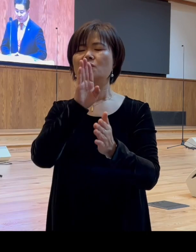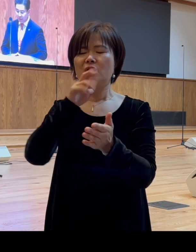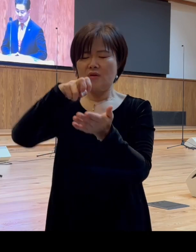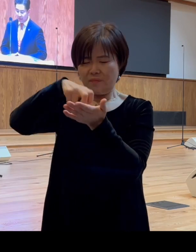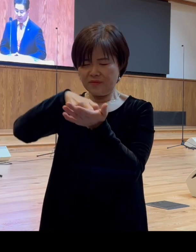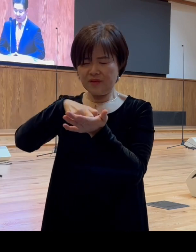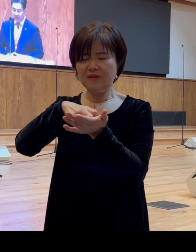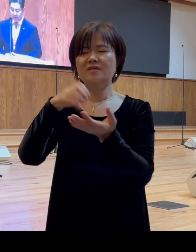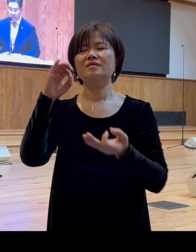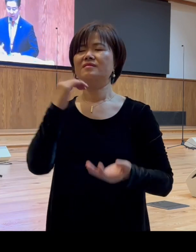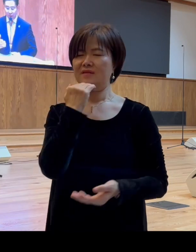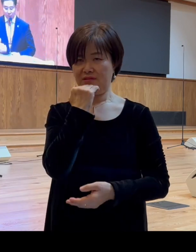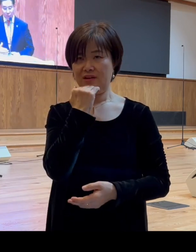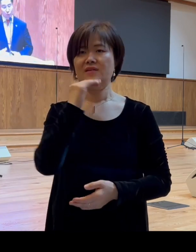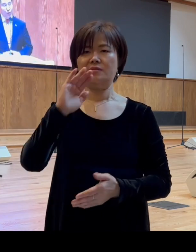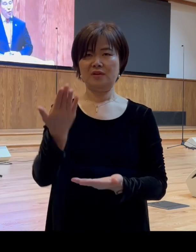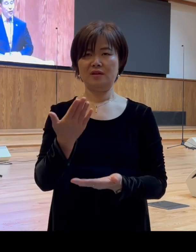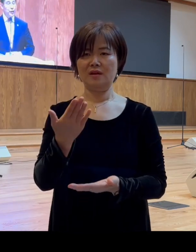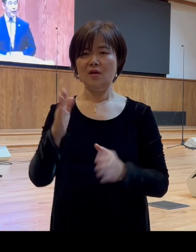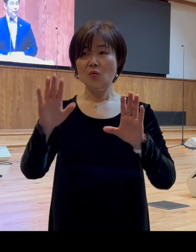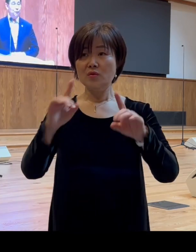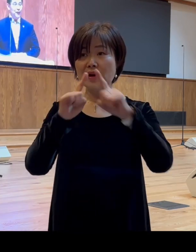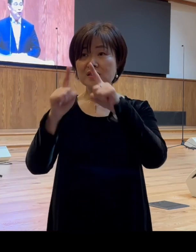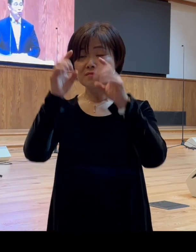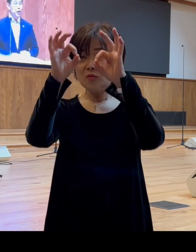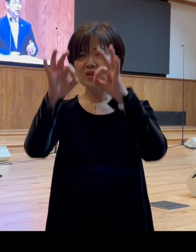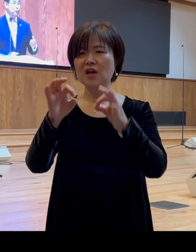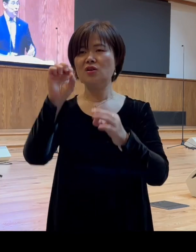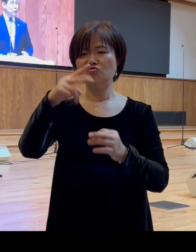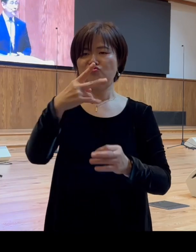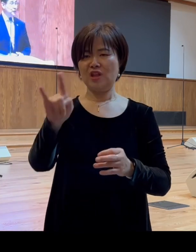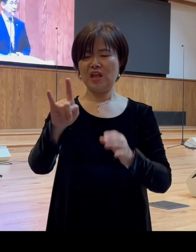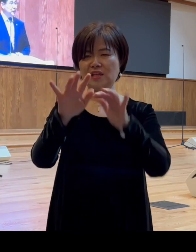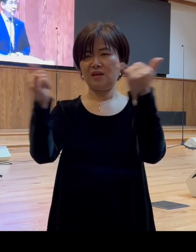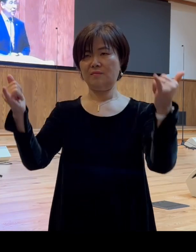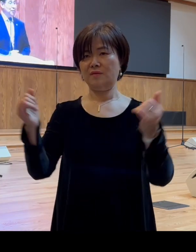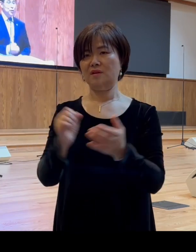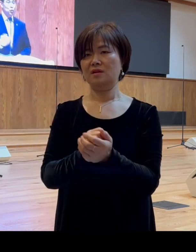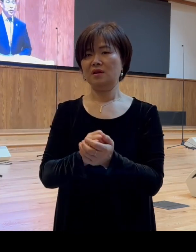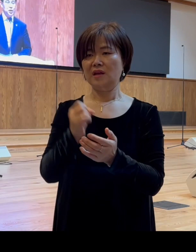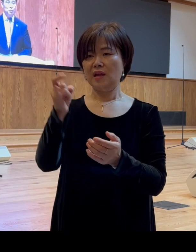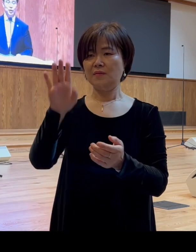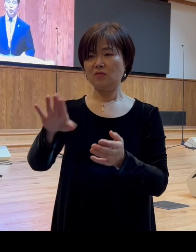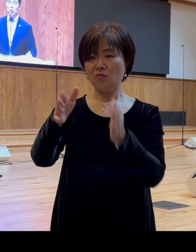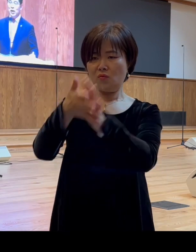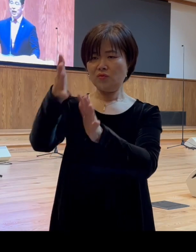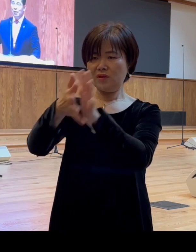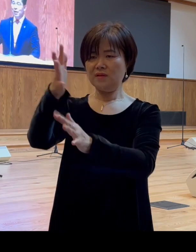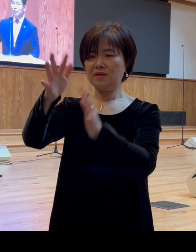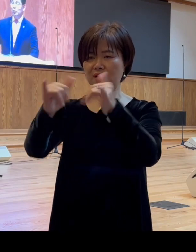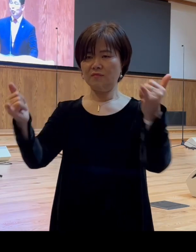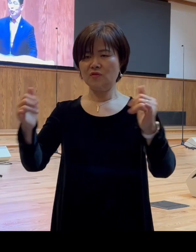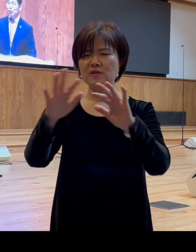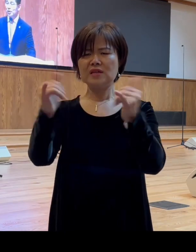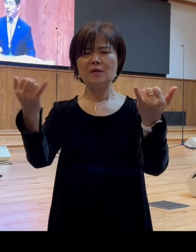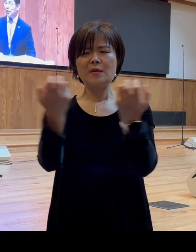여러분 본문에 보니까 유대인들도 그럼 에베소의 시민들도 사람의 방법으로 이 문제를 해결하려고